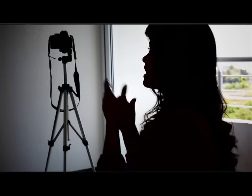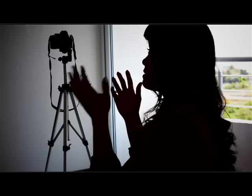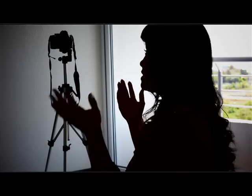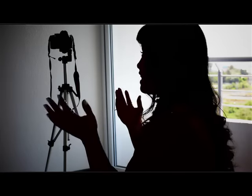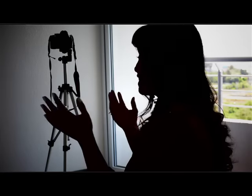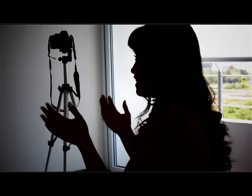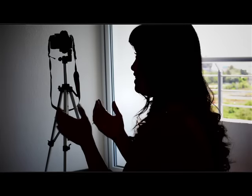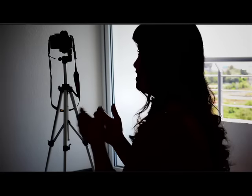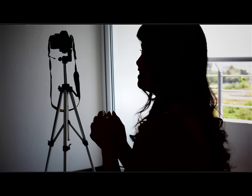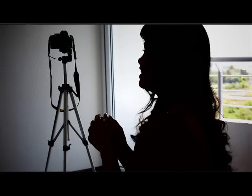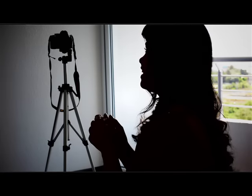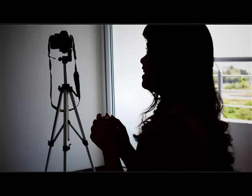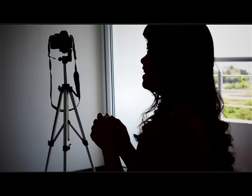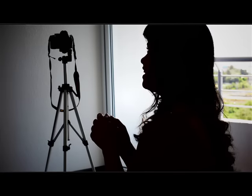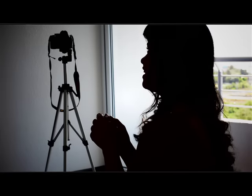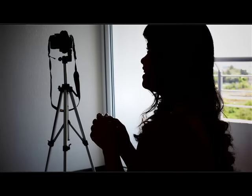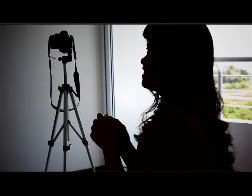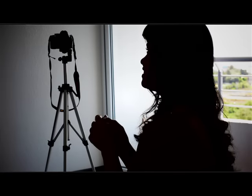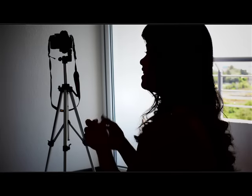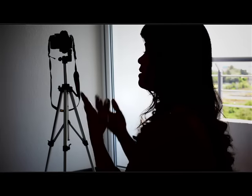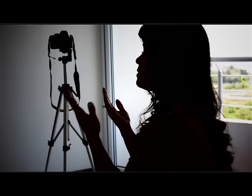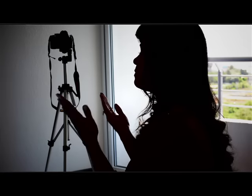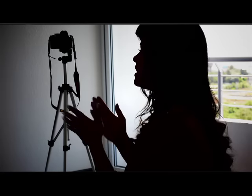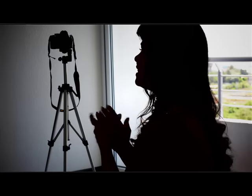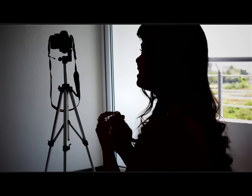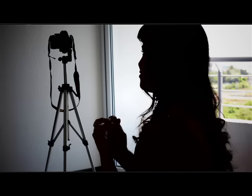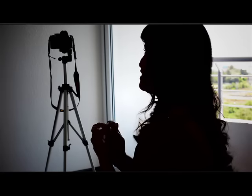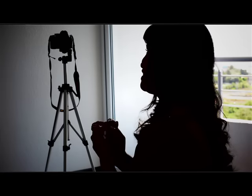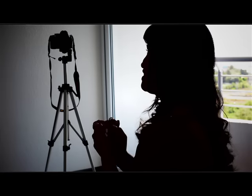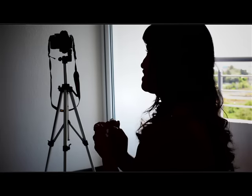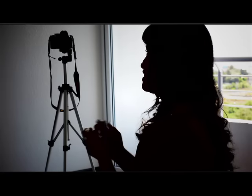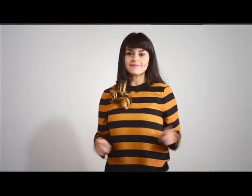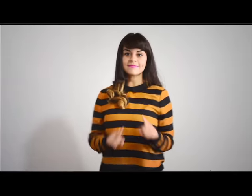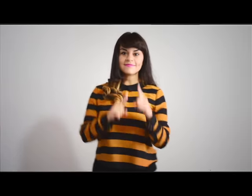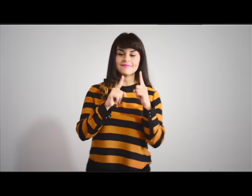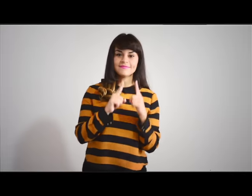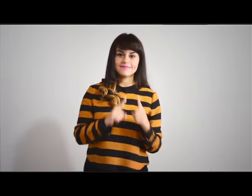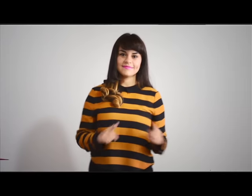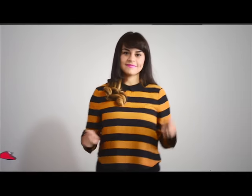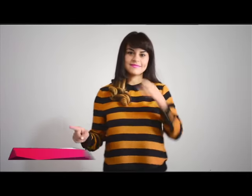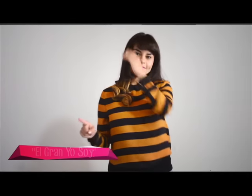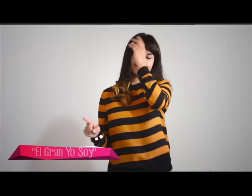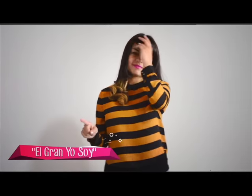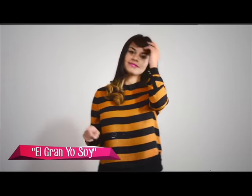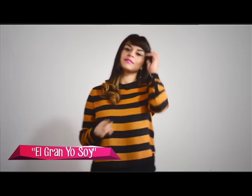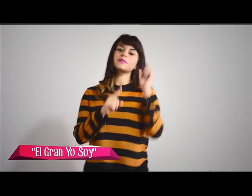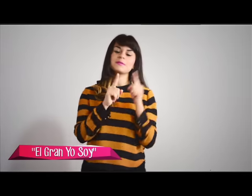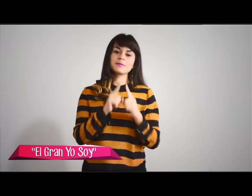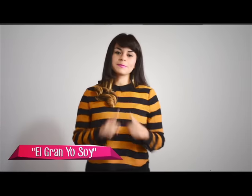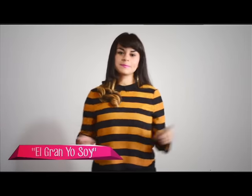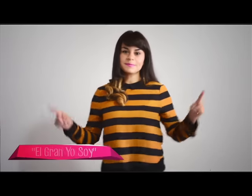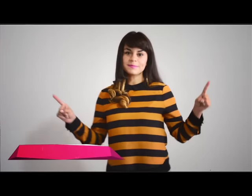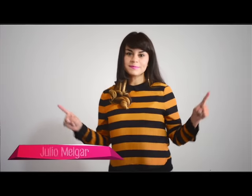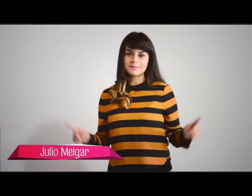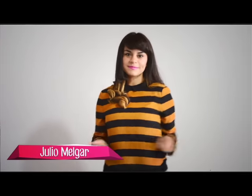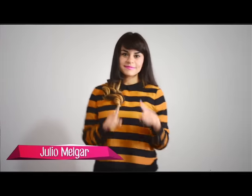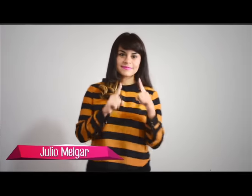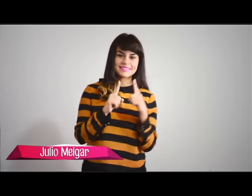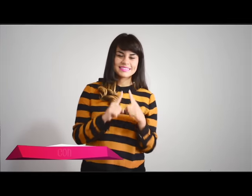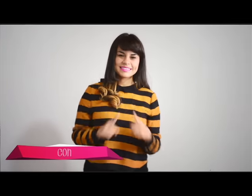creé mi canal, se llama Betsy Cifuentes, soy yo. Y pues ahí enseño la